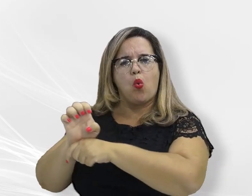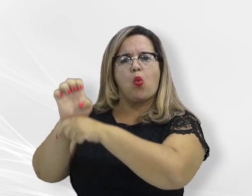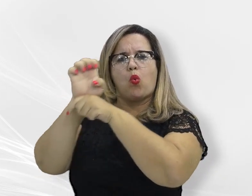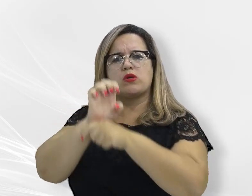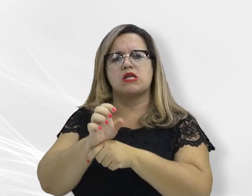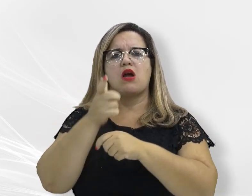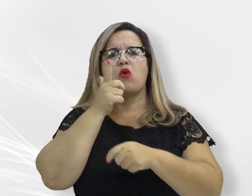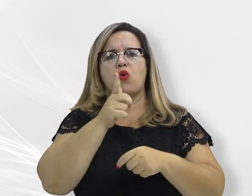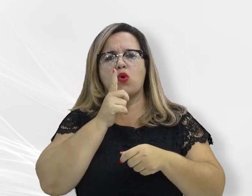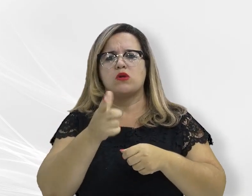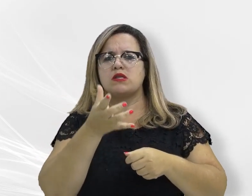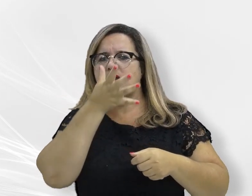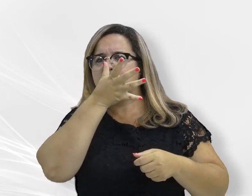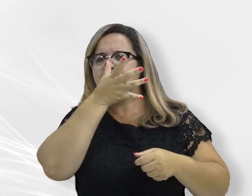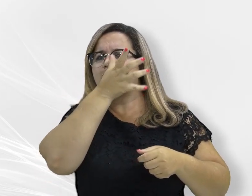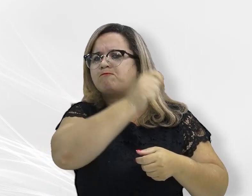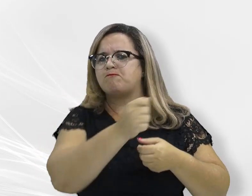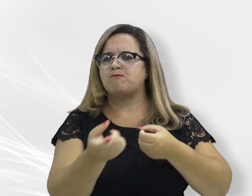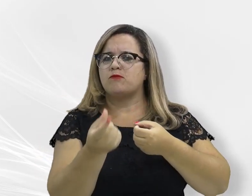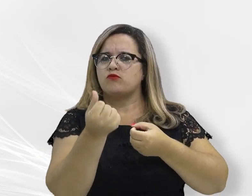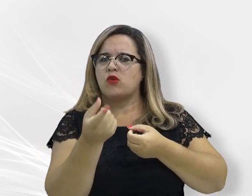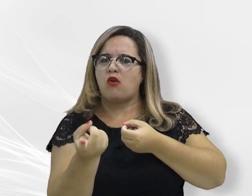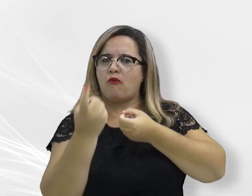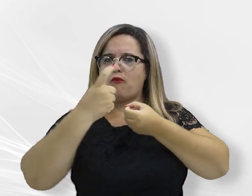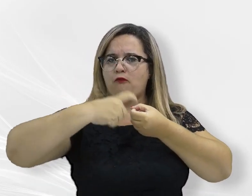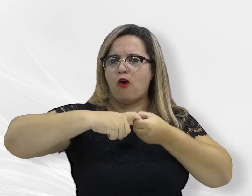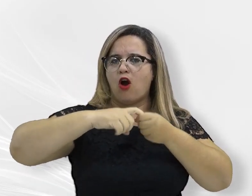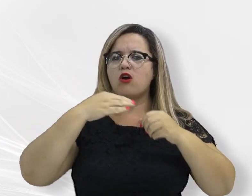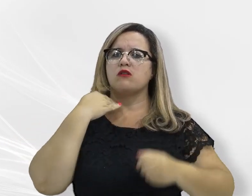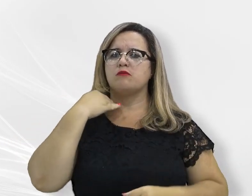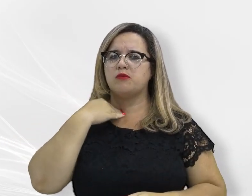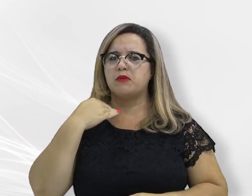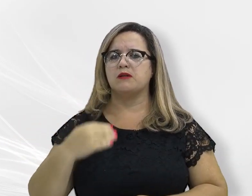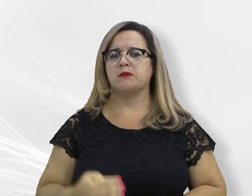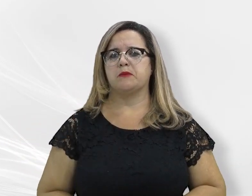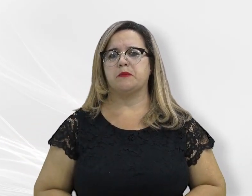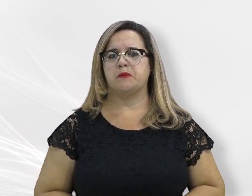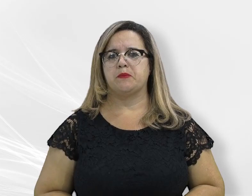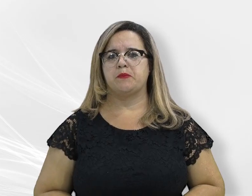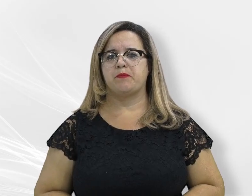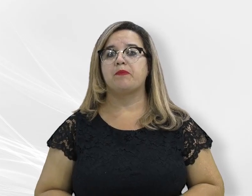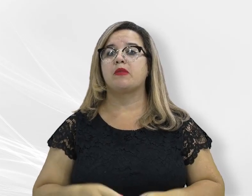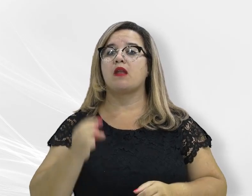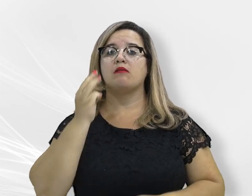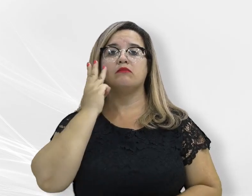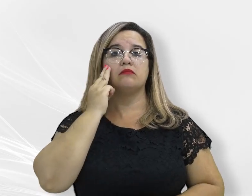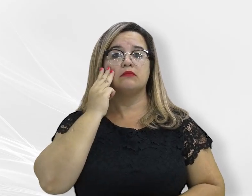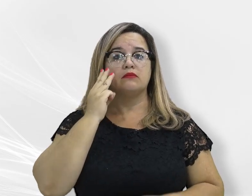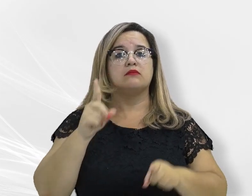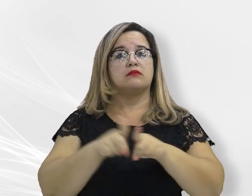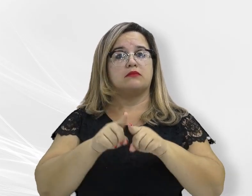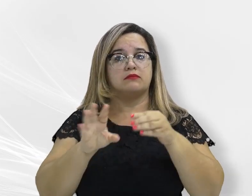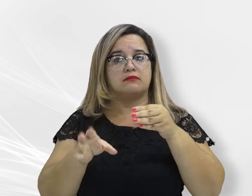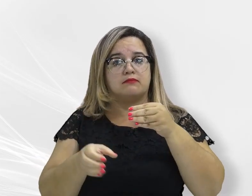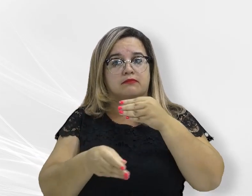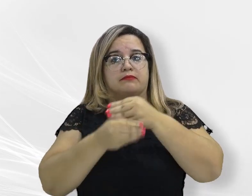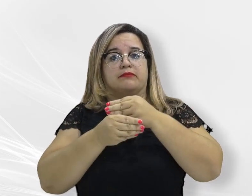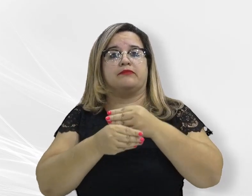entrar nos cofres públicos, enfatizou o governador. Mauro Mendes também reforçou o compromisso de aplicar corretamente os valores